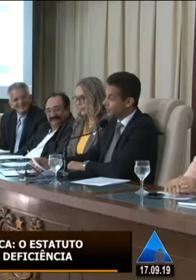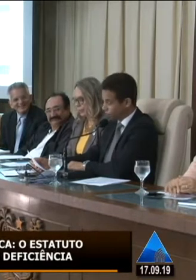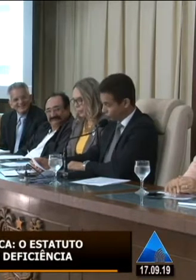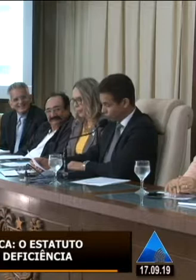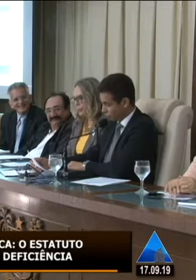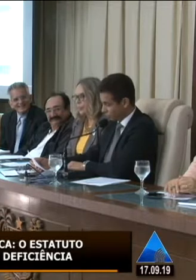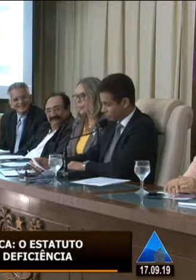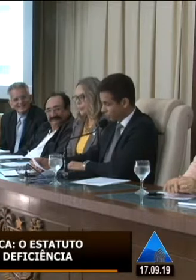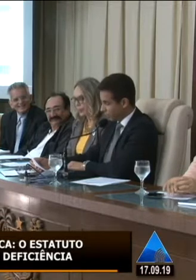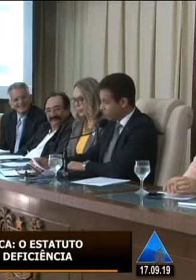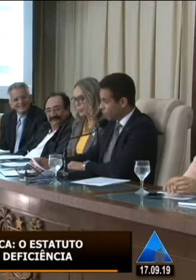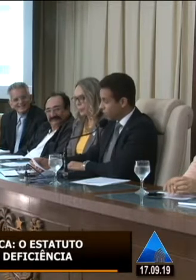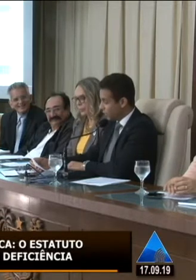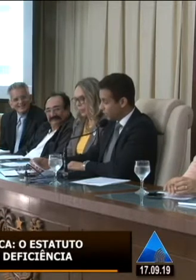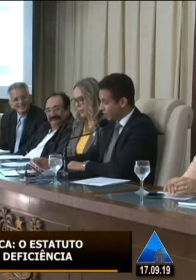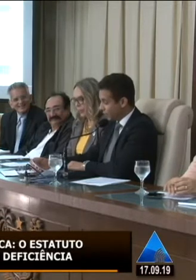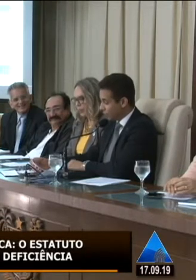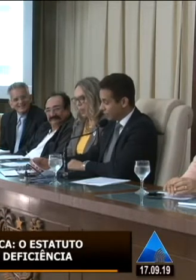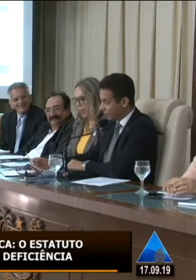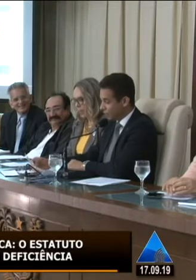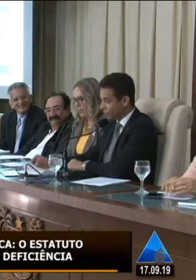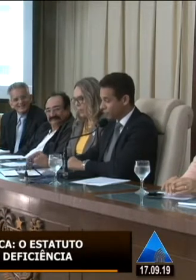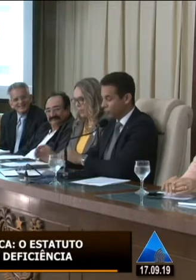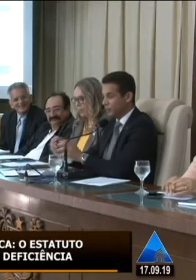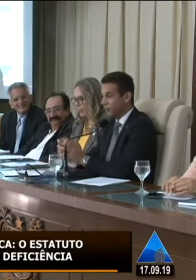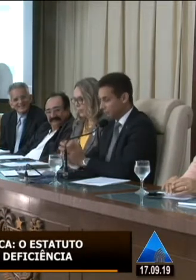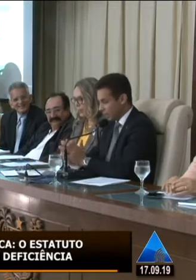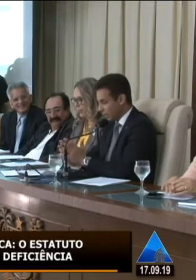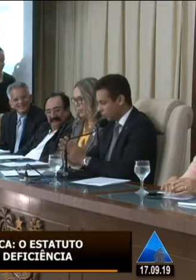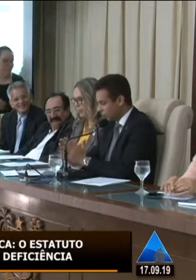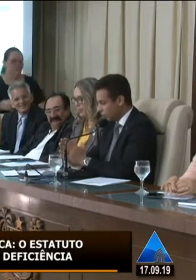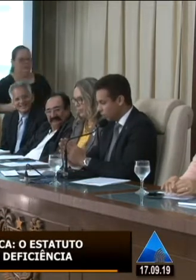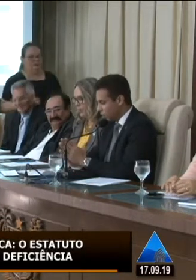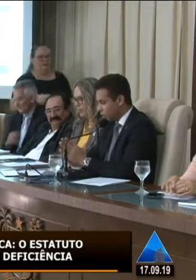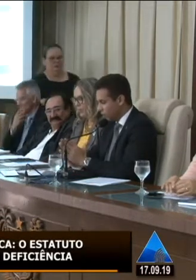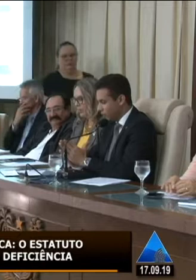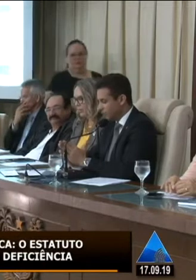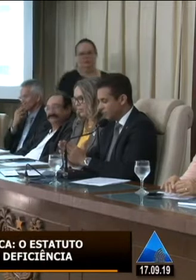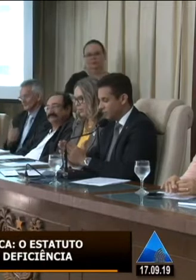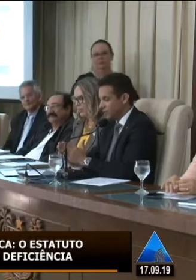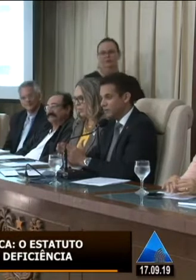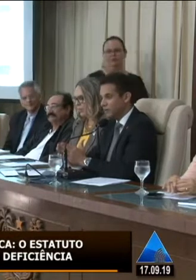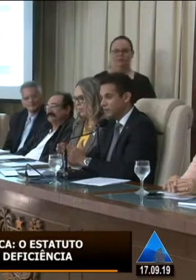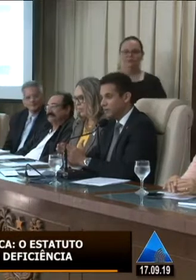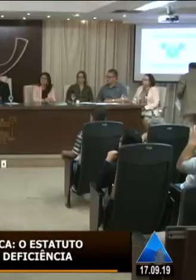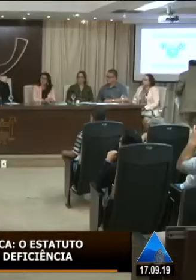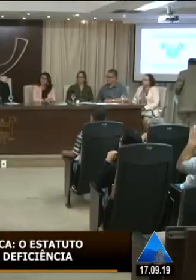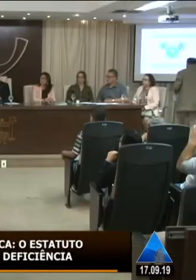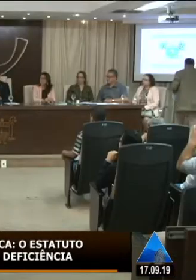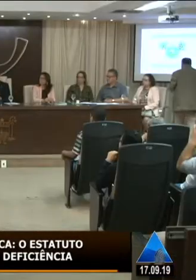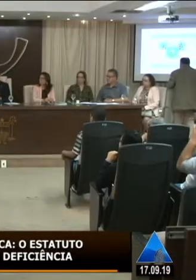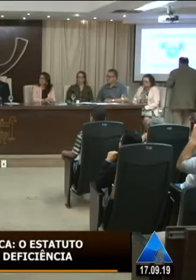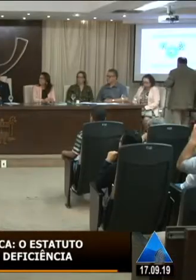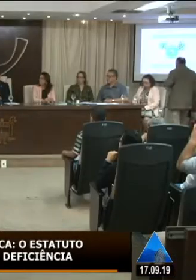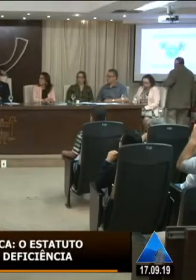esforço conheço de perto a realidade das pessoas que tem alguma deficiência e sei que